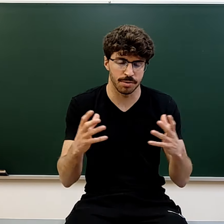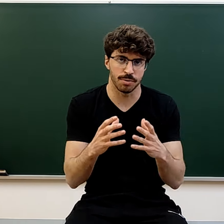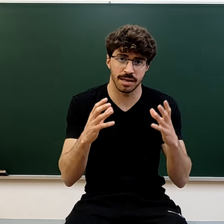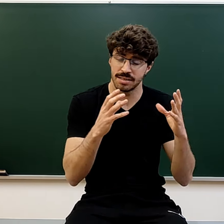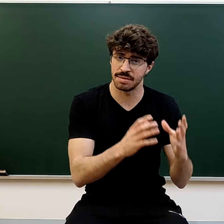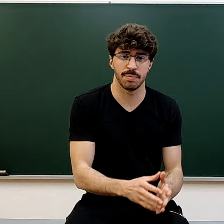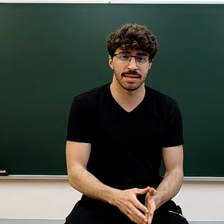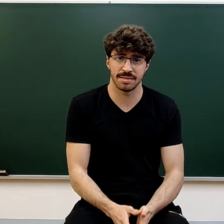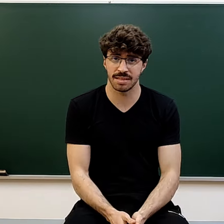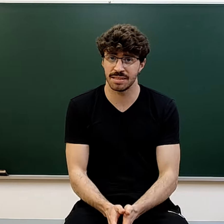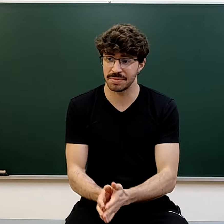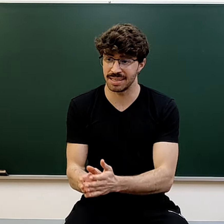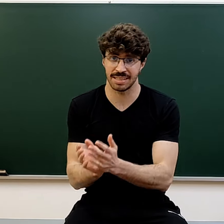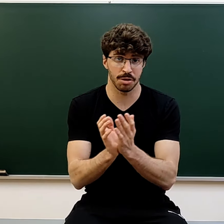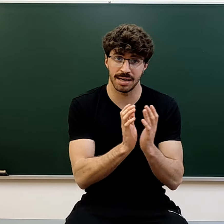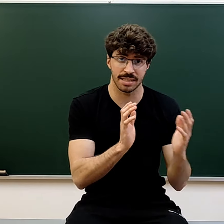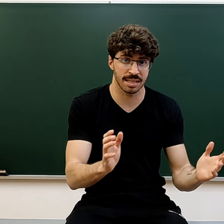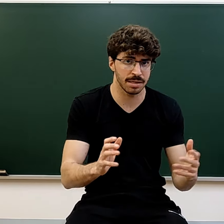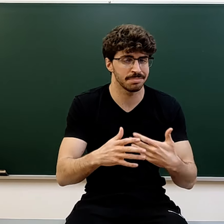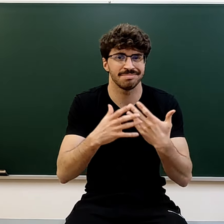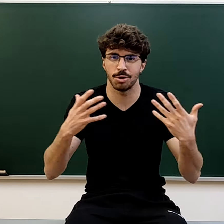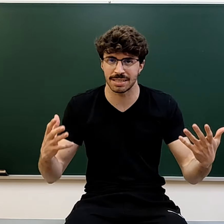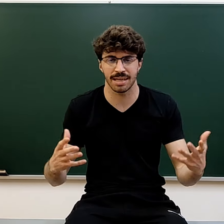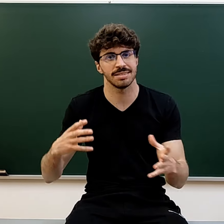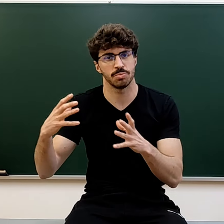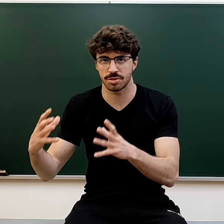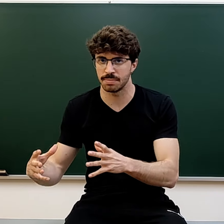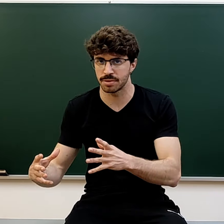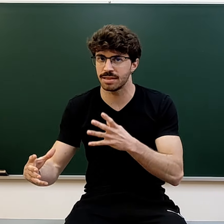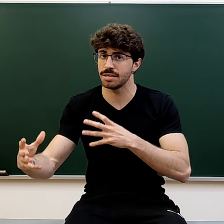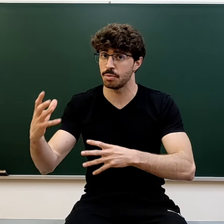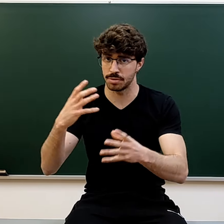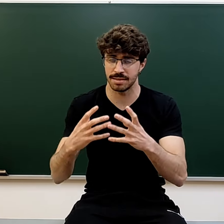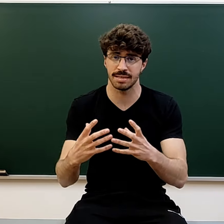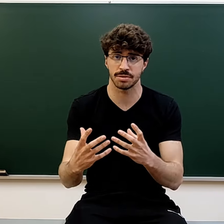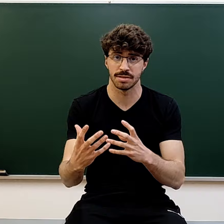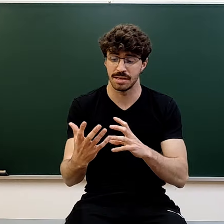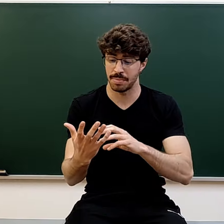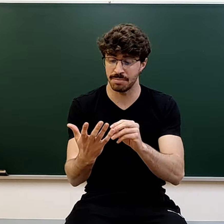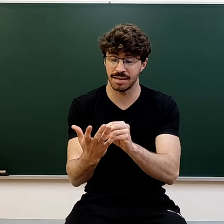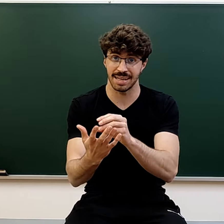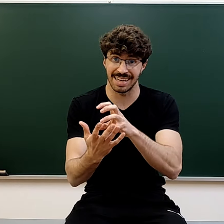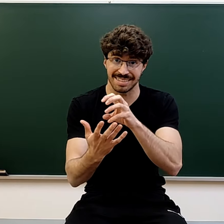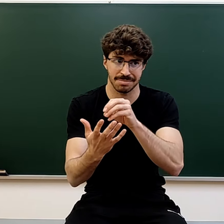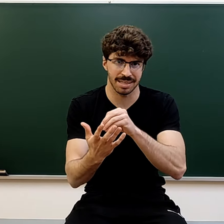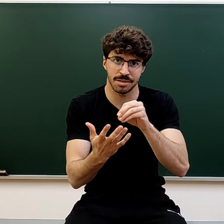para concluir, simplemente decirte que si ha ido mal ese examen, no pasa nada, no es tan importante, utiliza eso para ver en qué